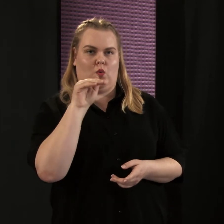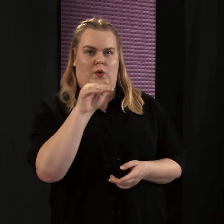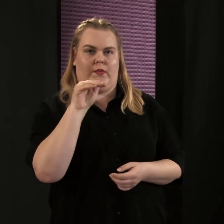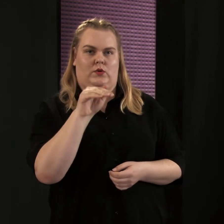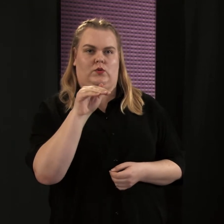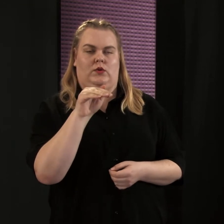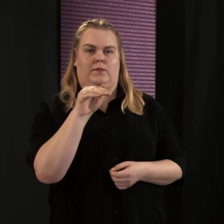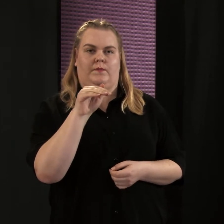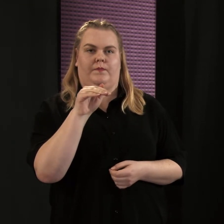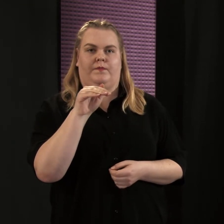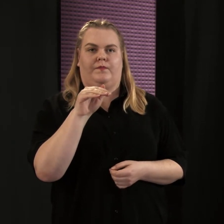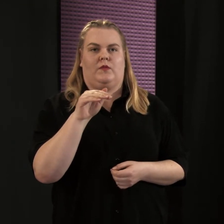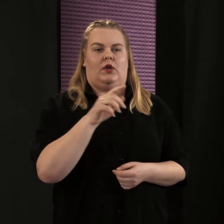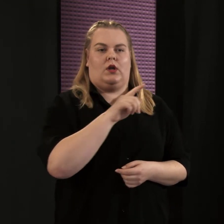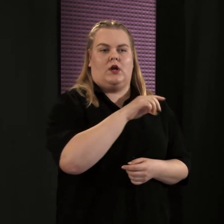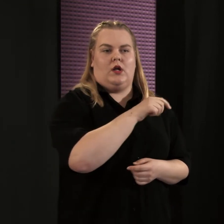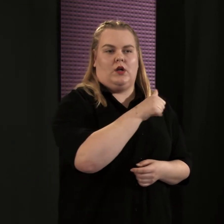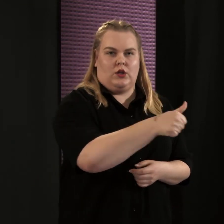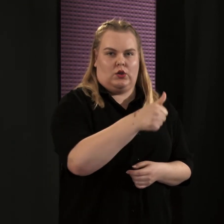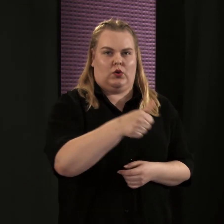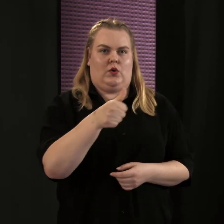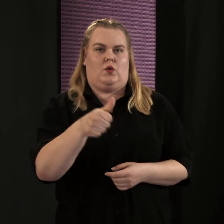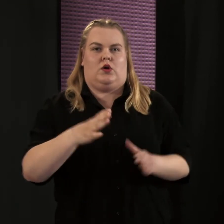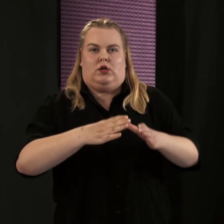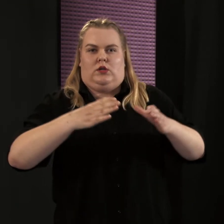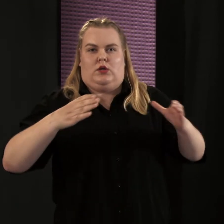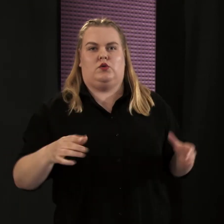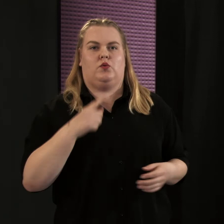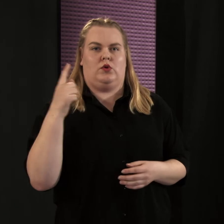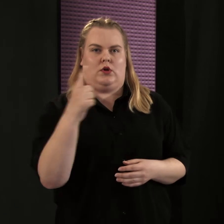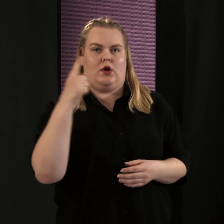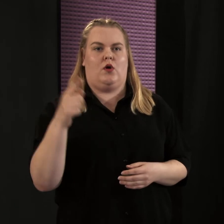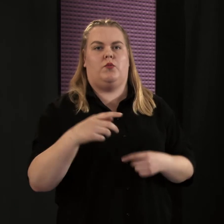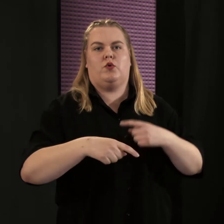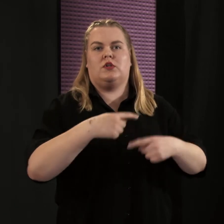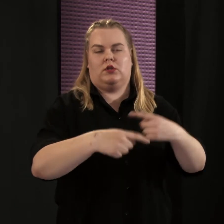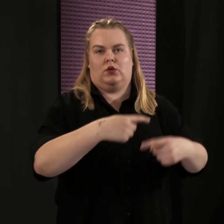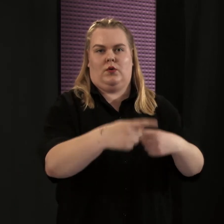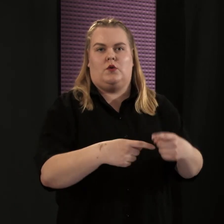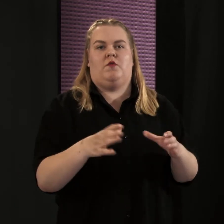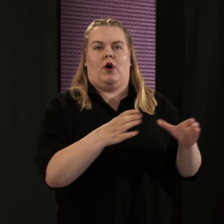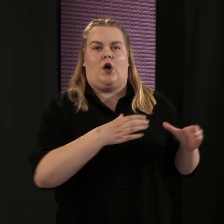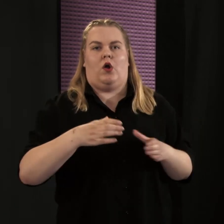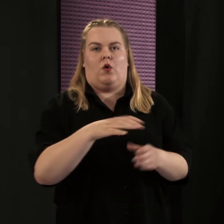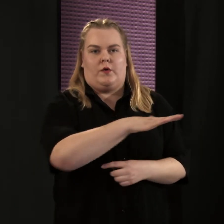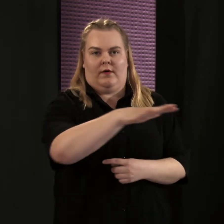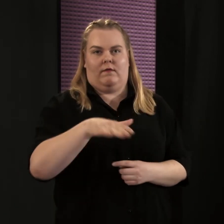jokaista suurta kaupungissa toimivaa hoiva-alan yritystä henkilökunnan liian